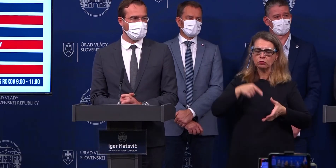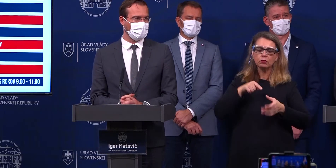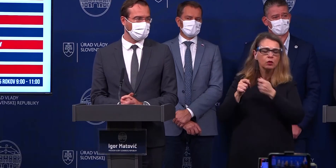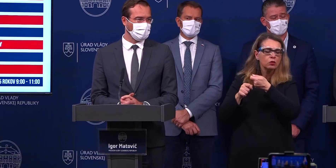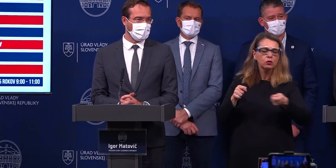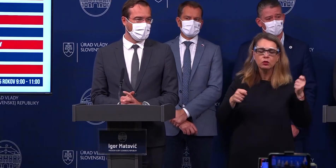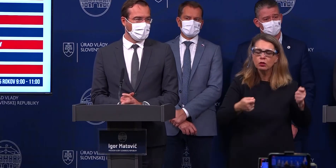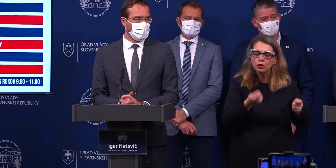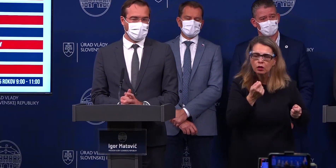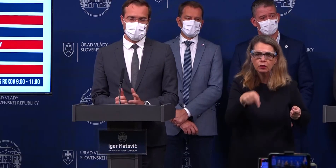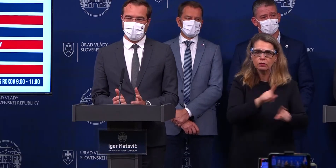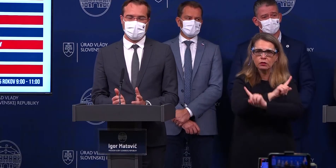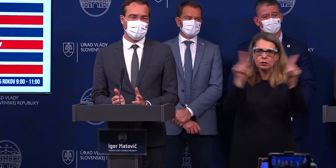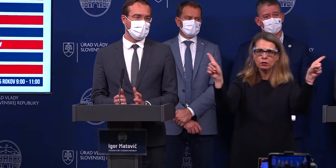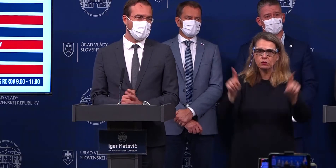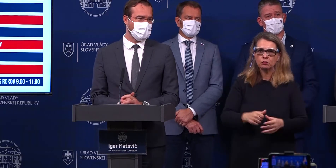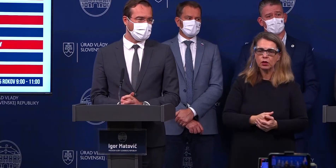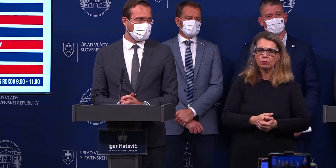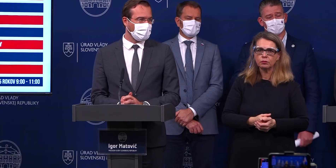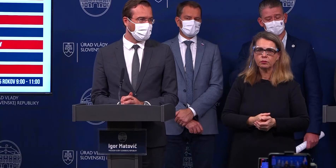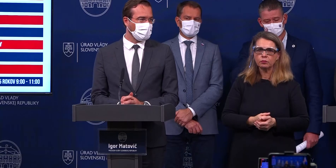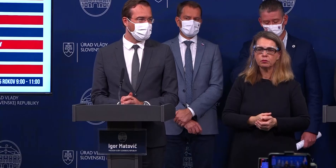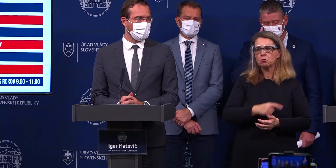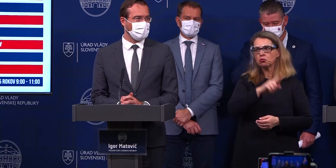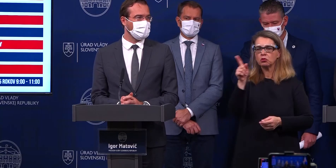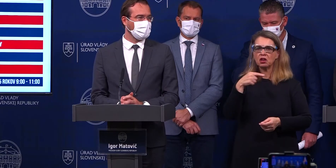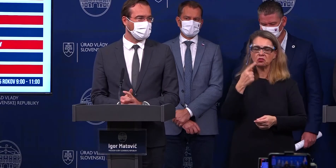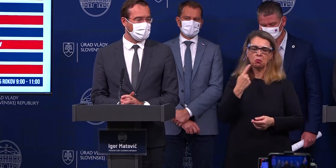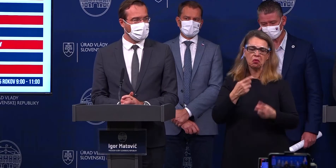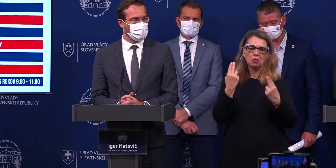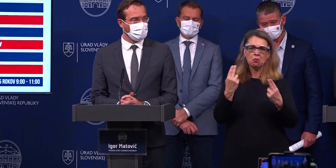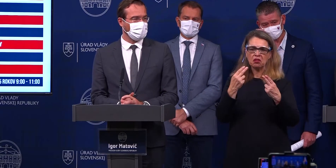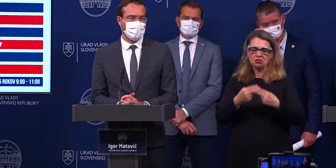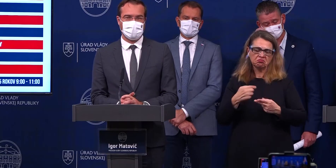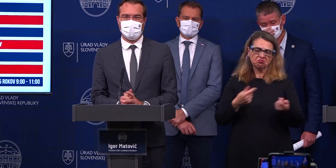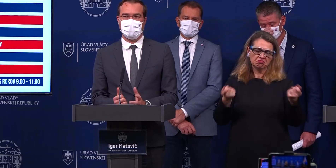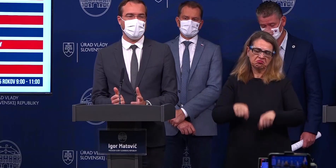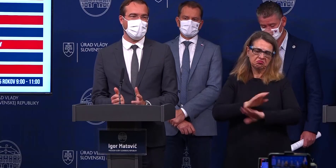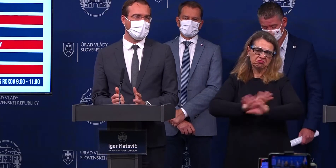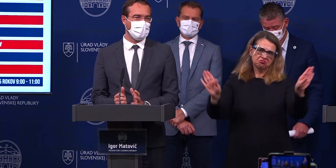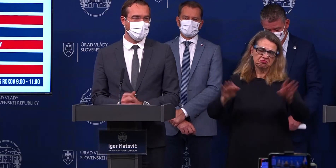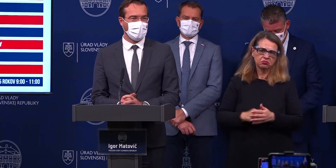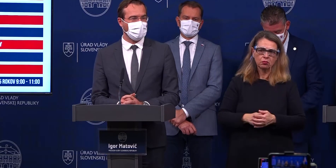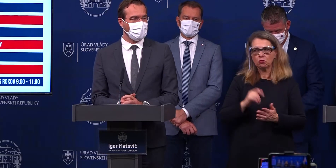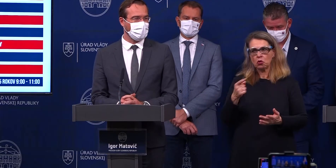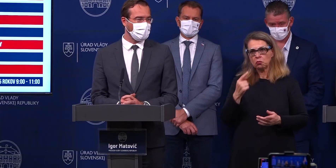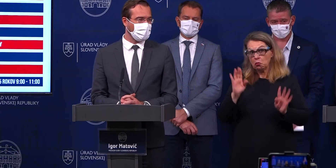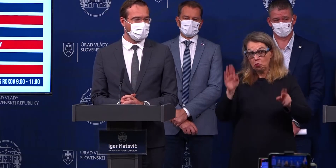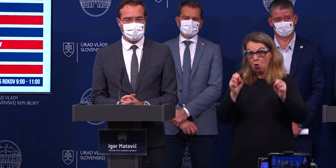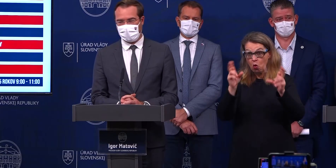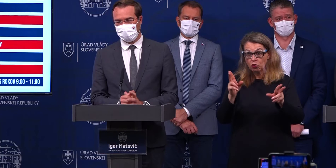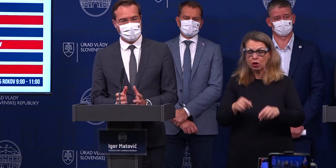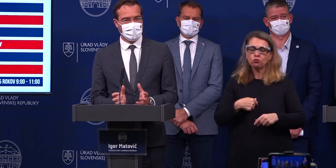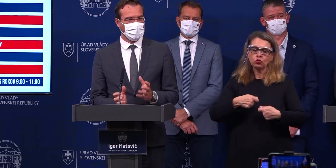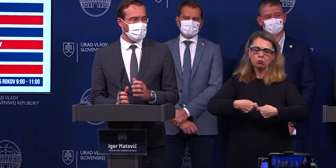tam dole rúško. Možno niektorí si povedia, že za takýchto okolností im to nestojí, to za vrú. Možno niektorí povedia, OK, budem ďalej fungovať, budem